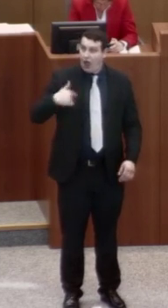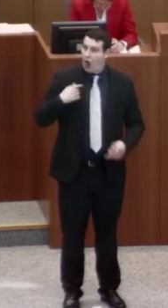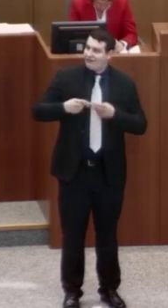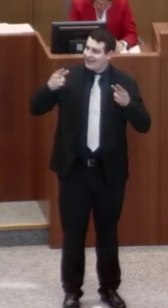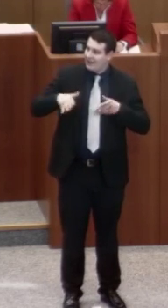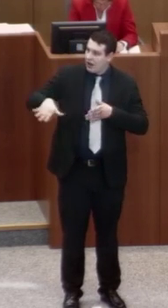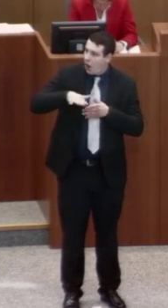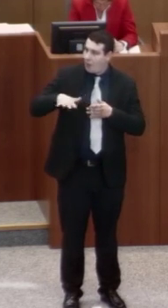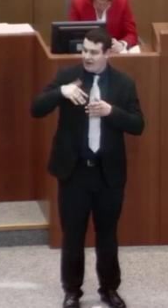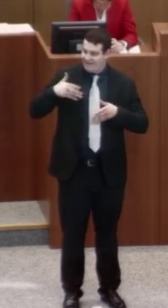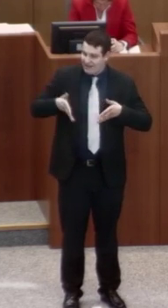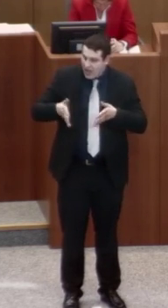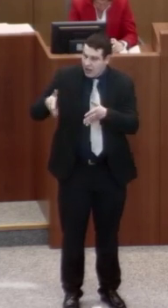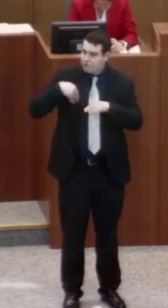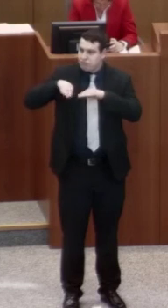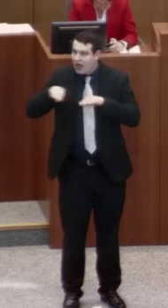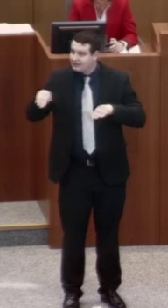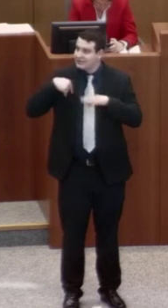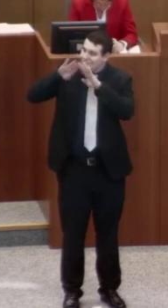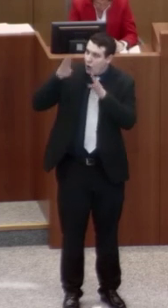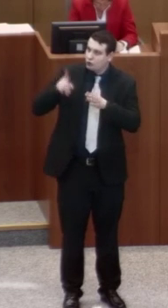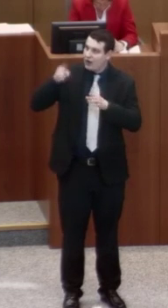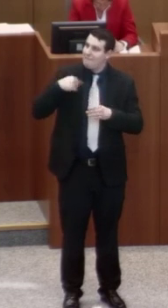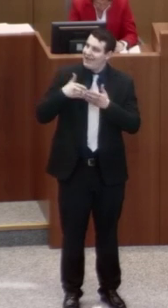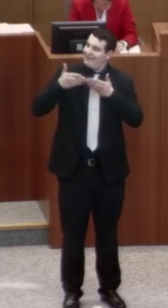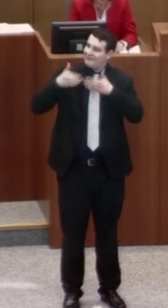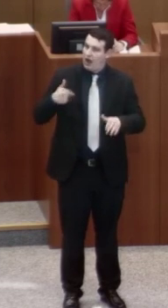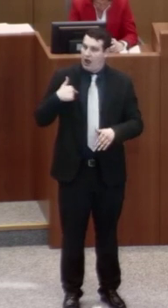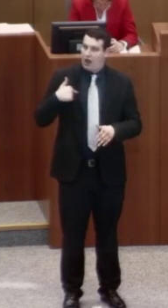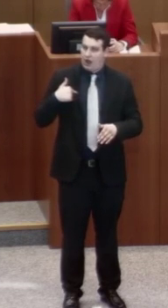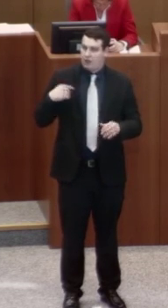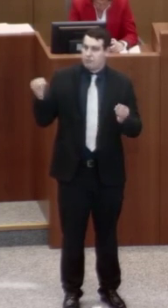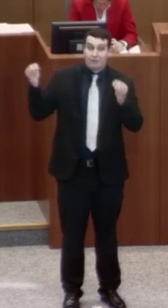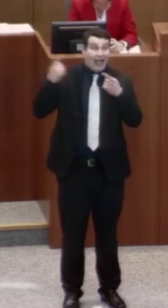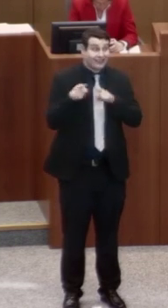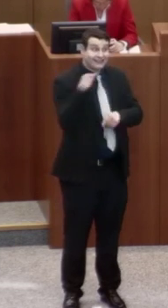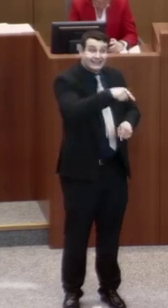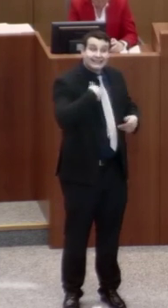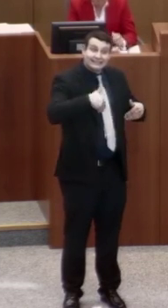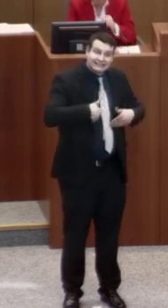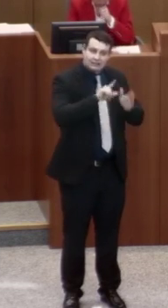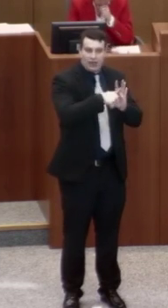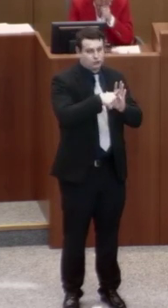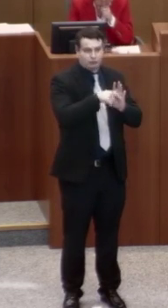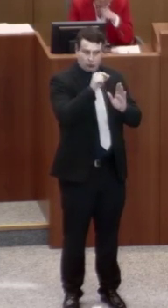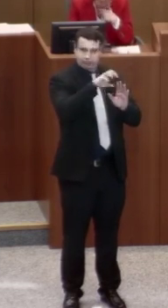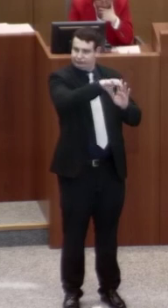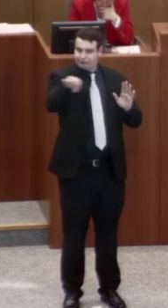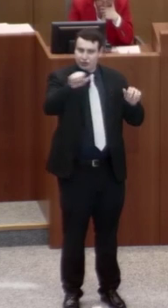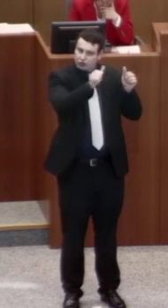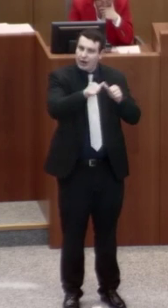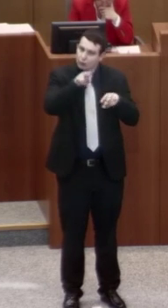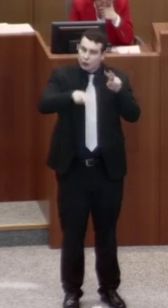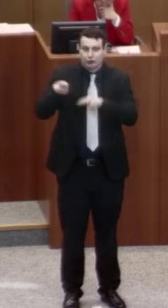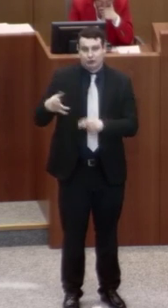Plätze, Gebäudebarriere freigestaltet haben und andere sind in Dienstleistungsangeboten weiter. Meine Damen und Herren, anders